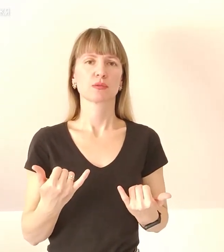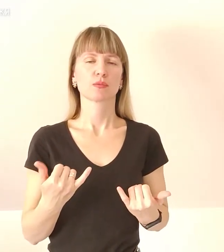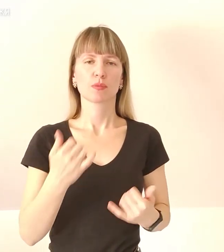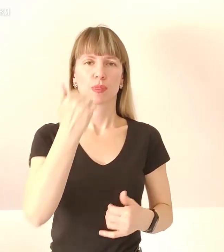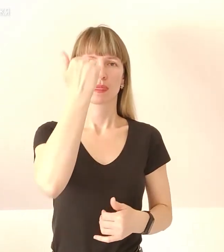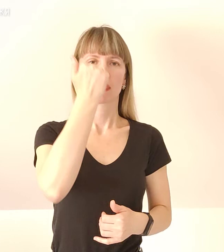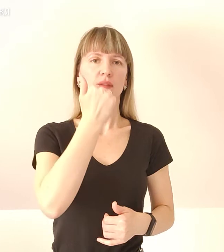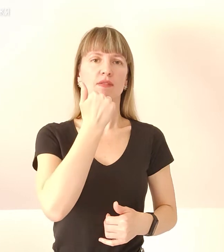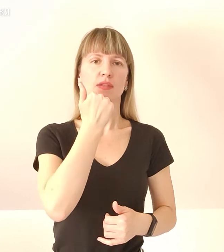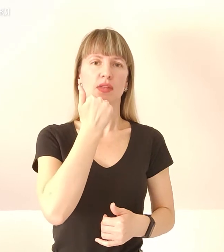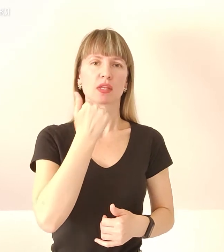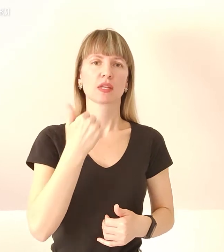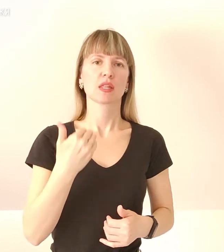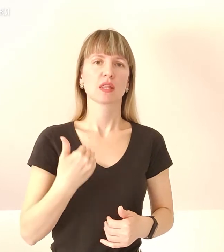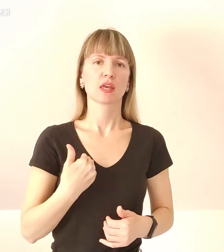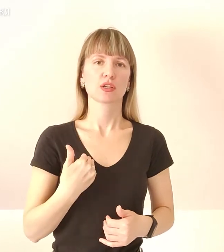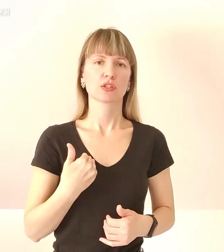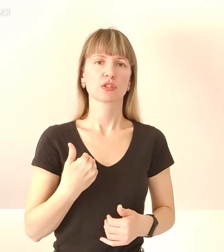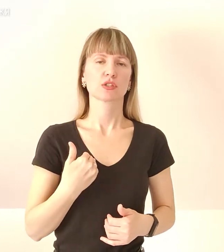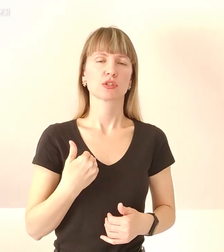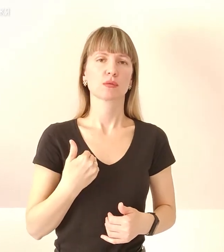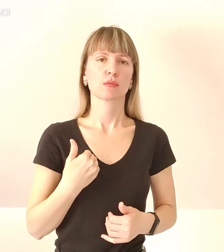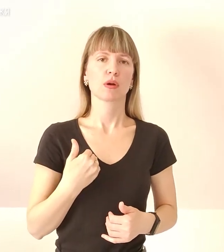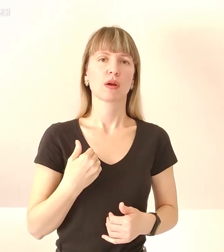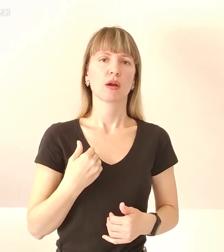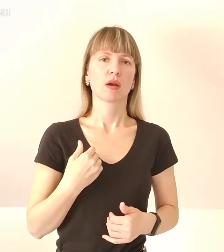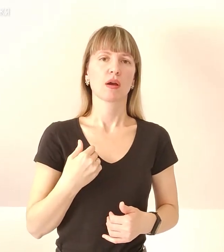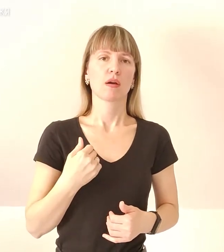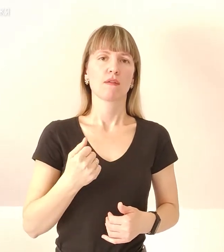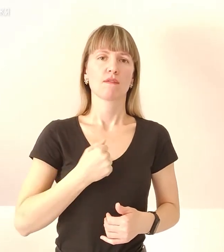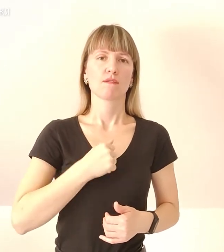самому жальному зобісту. Ви нам це стало можливою?